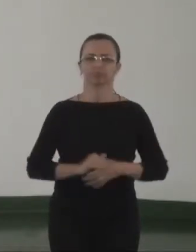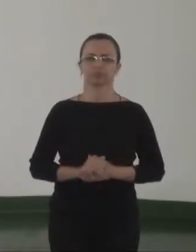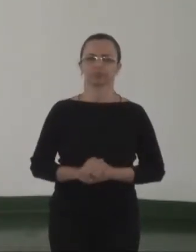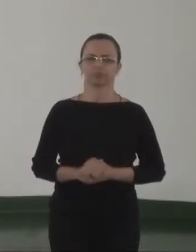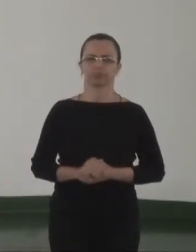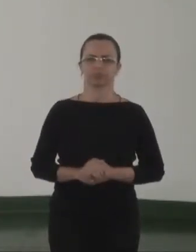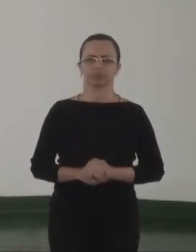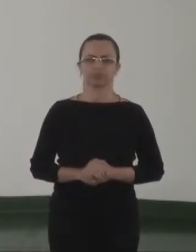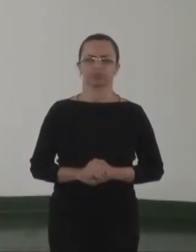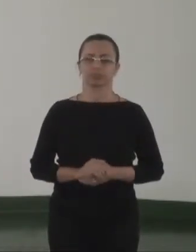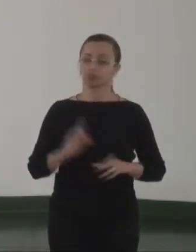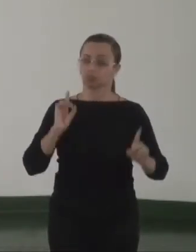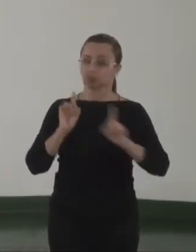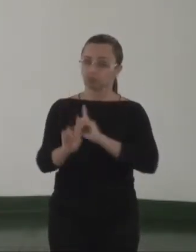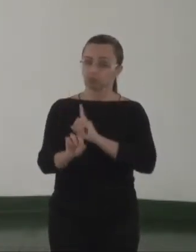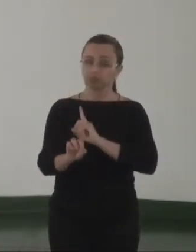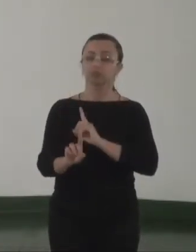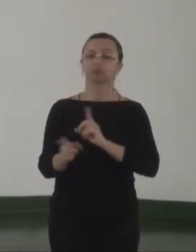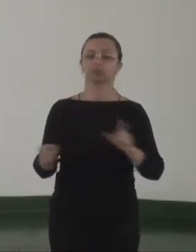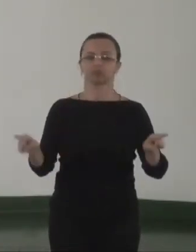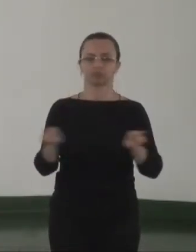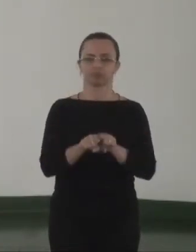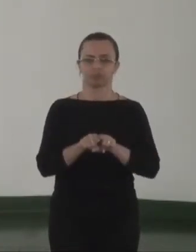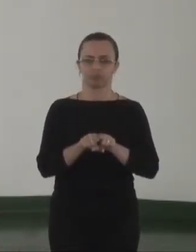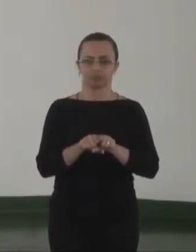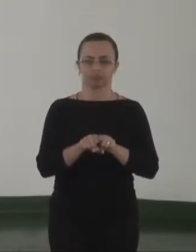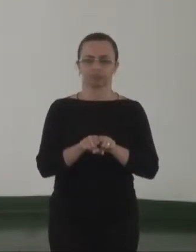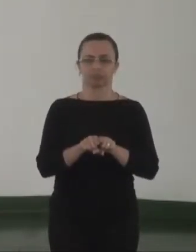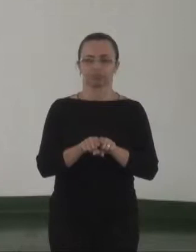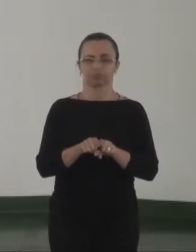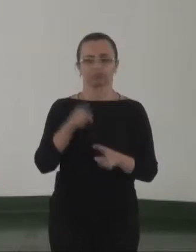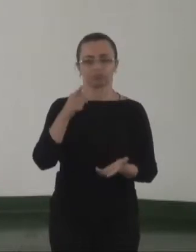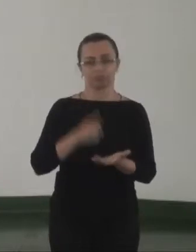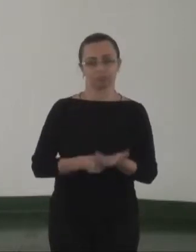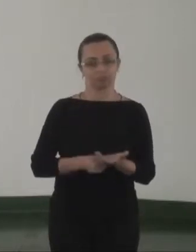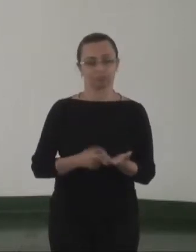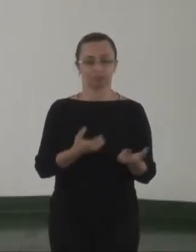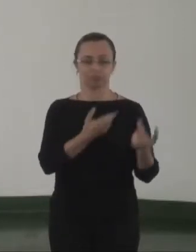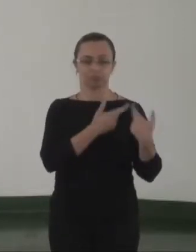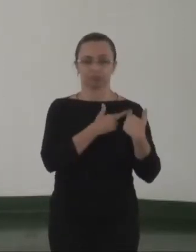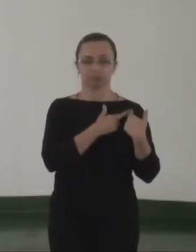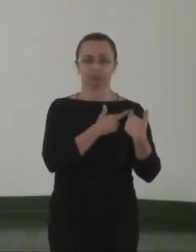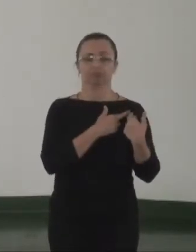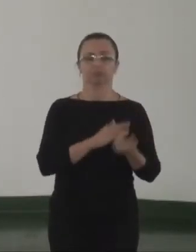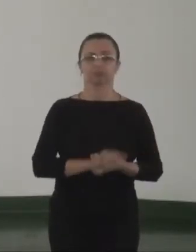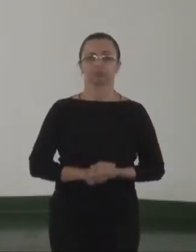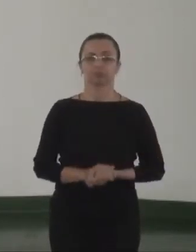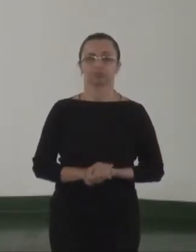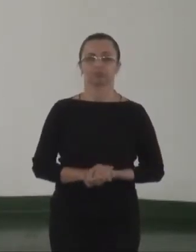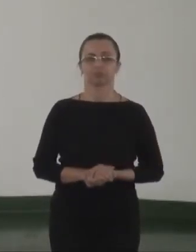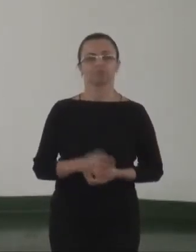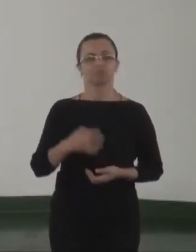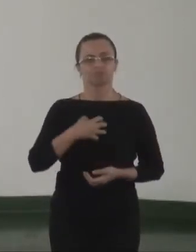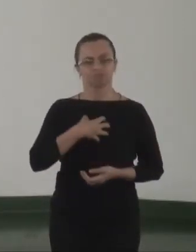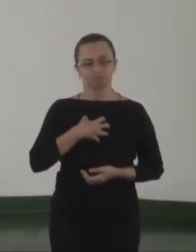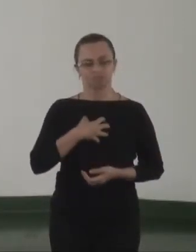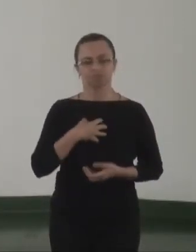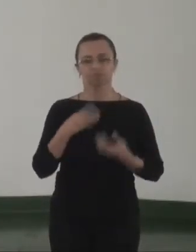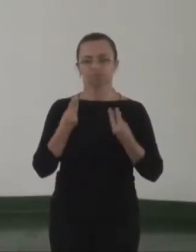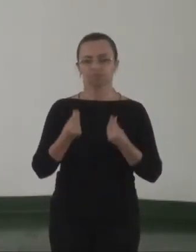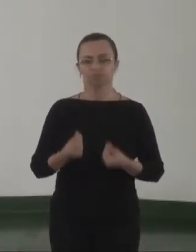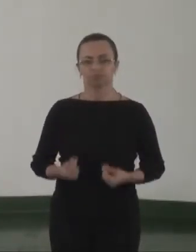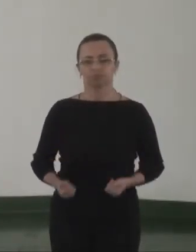diálogo, parceria, compromisso, responsabilidade, sensibilidade,